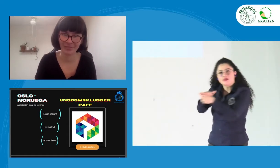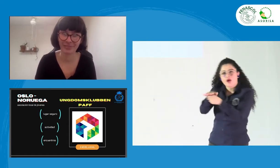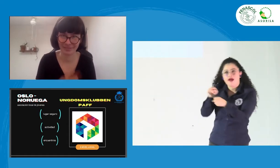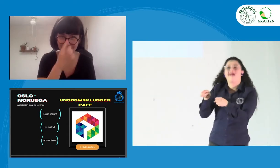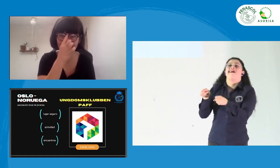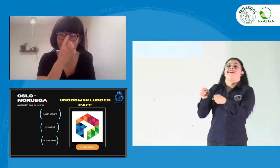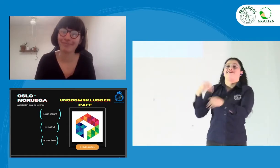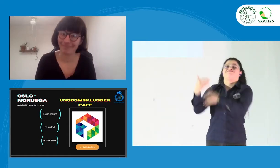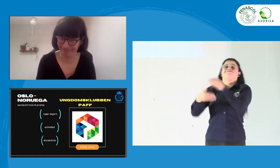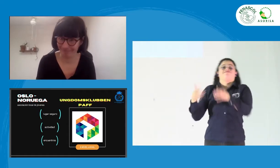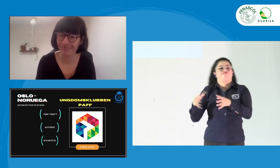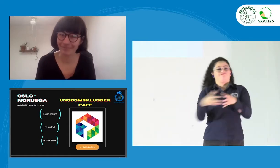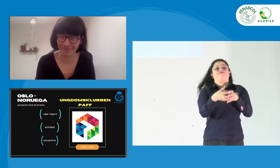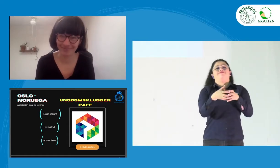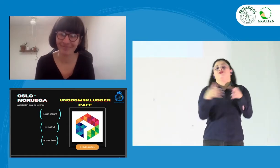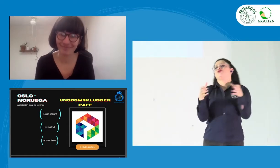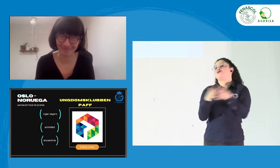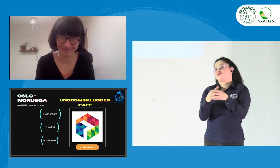espacios y que es muy importante.